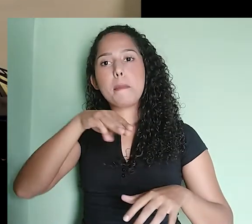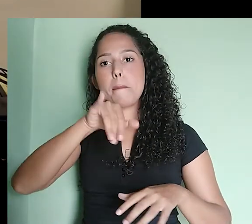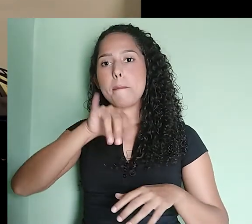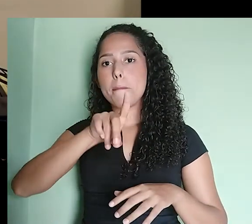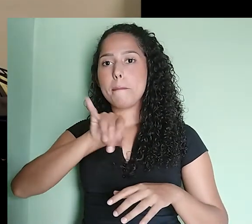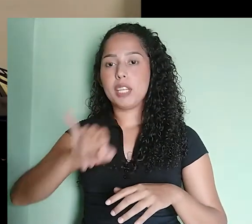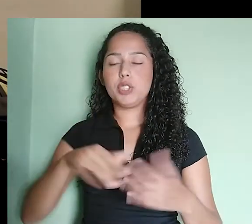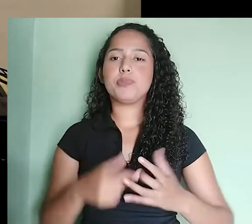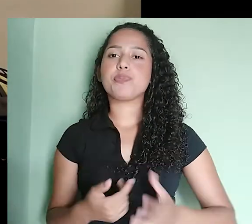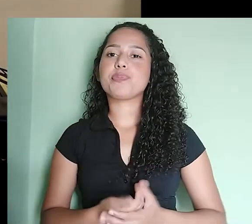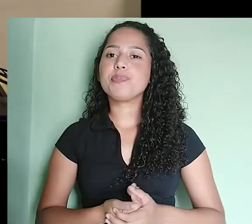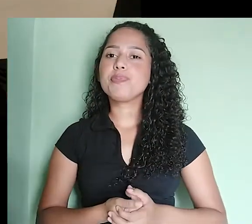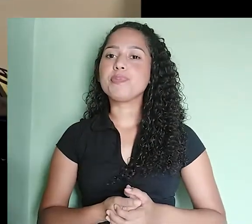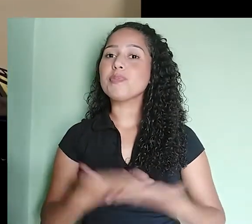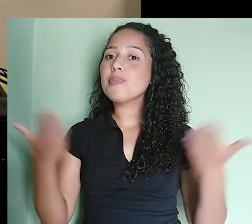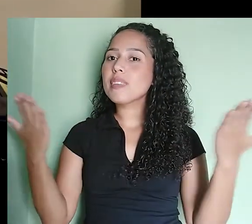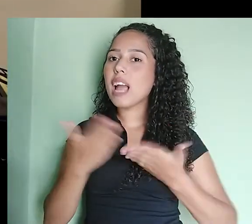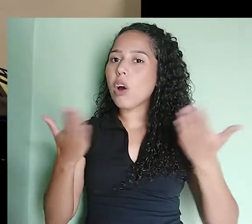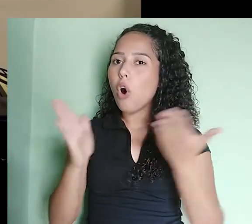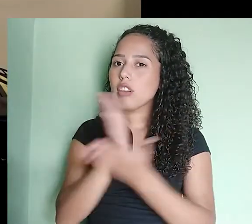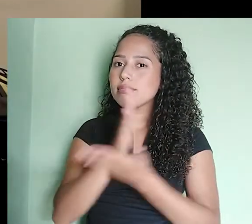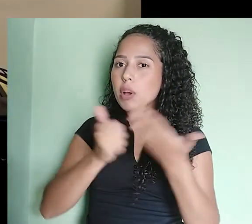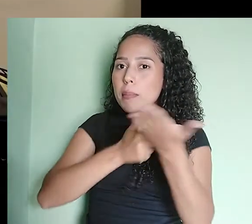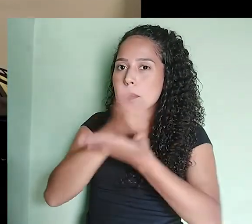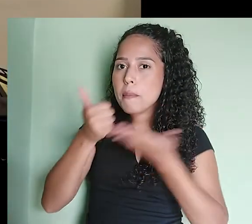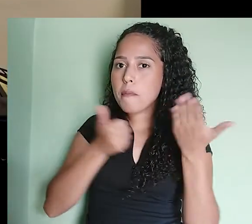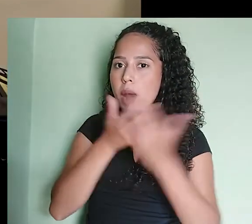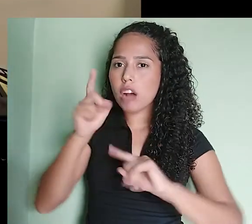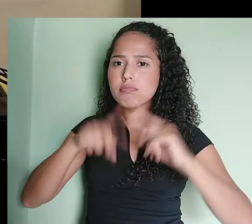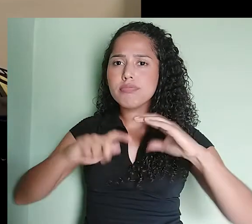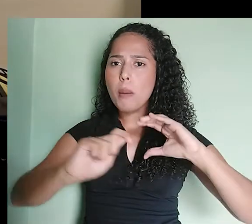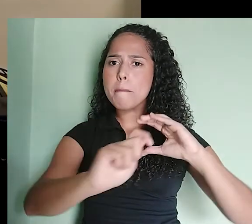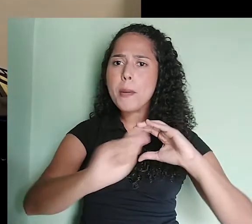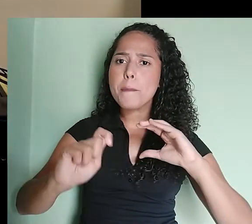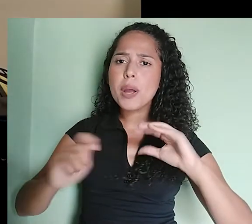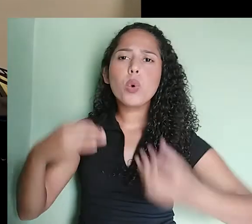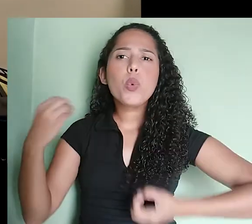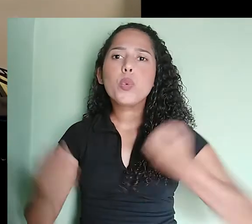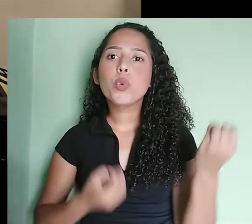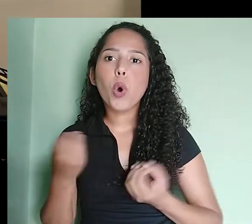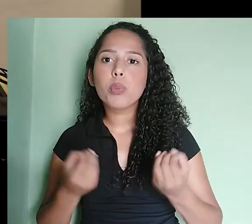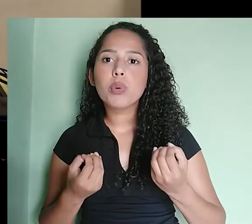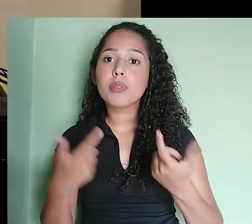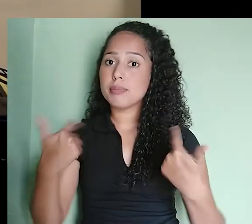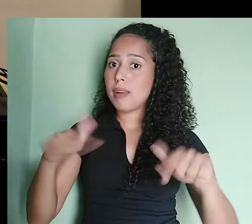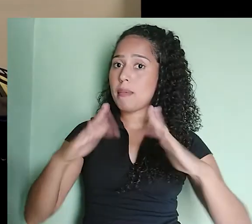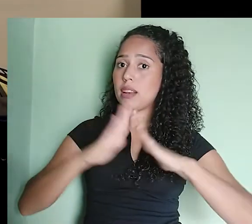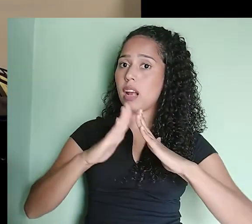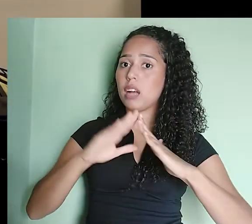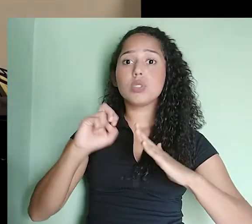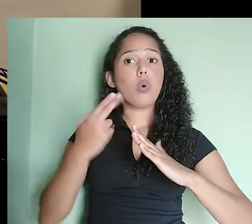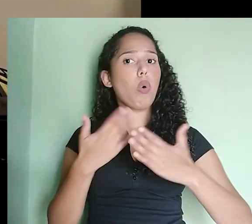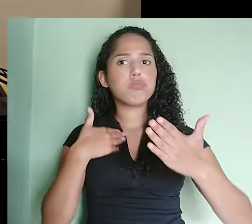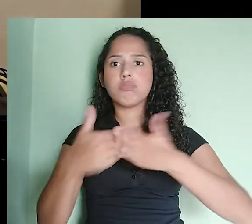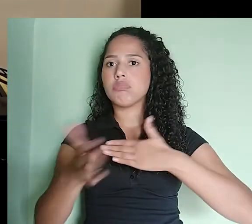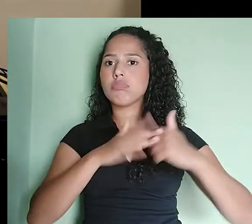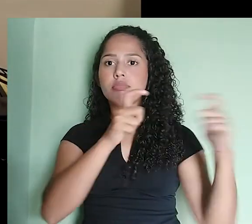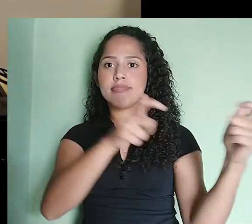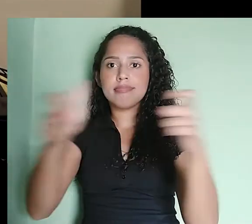conexões dos equipamentos básicos para você trabalhar na sua casa ou em qualquer lugar. Eu tenho aqui um teclado MIDI,